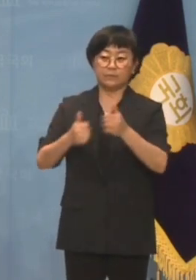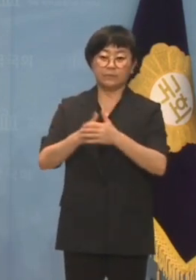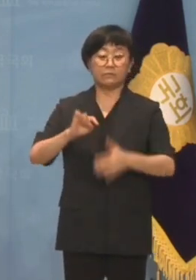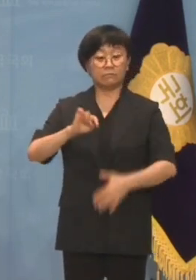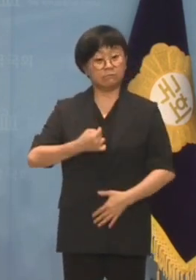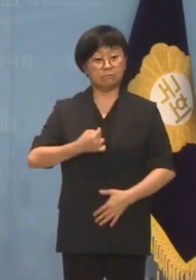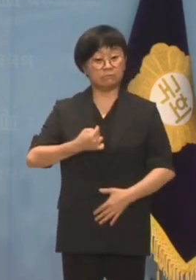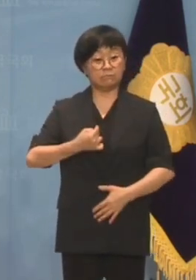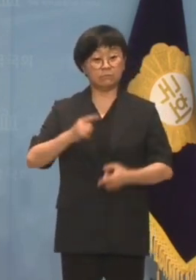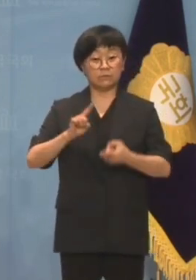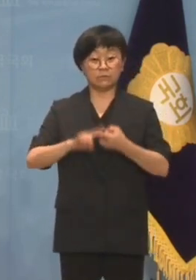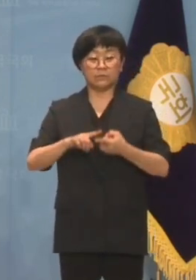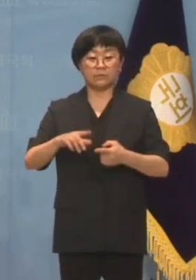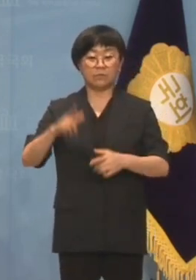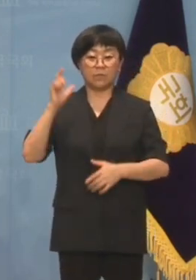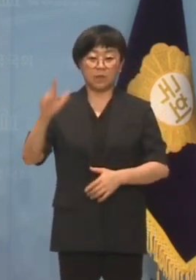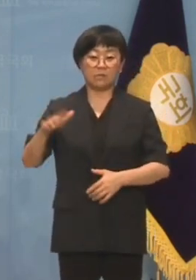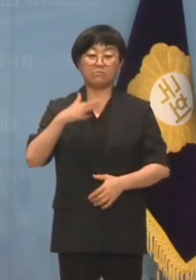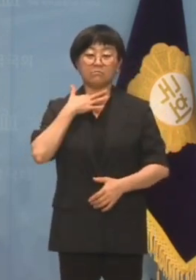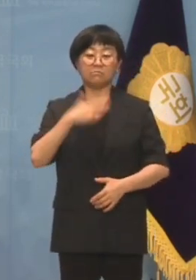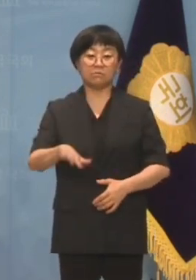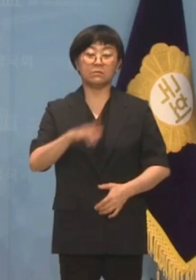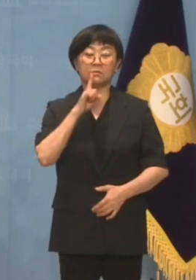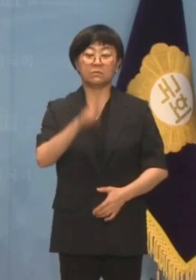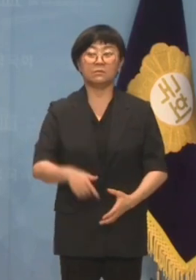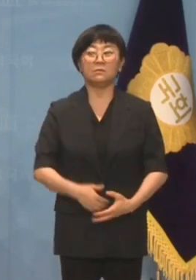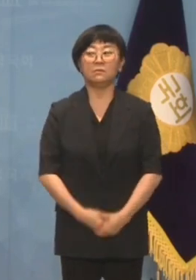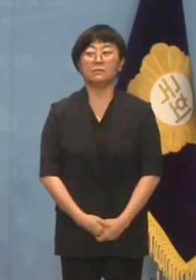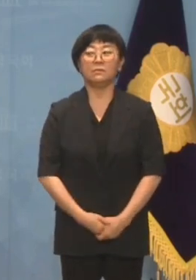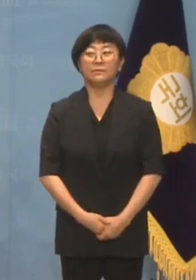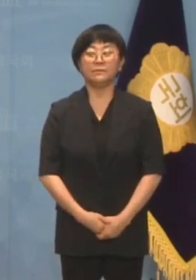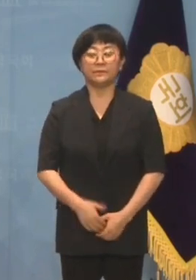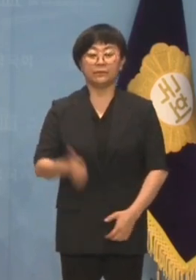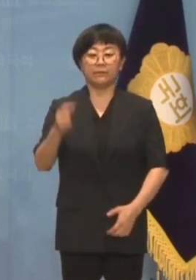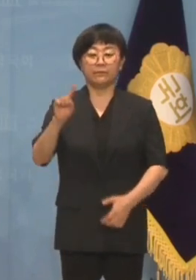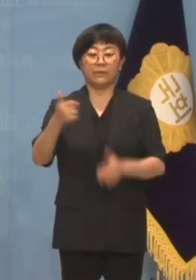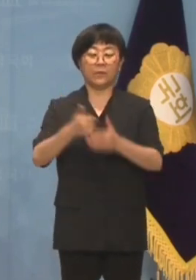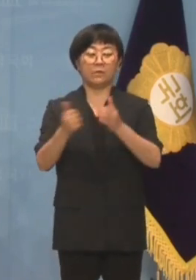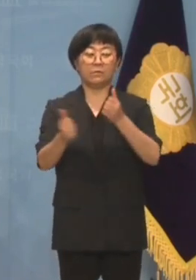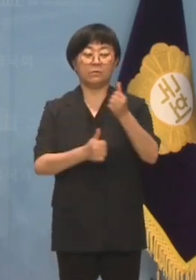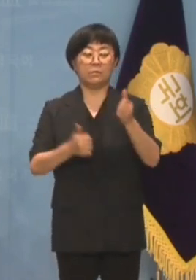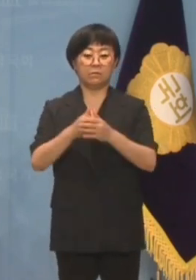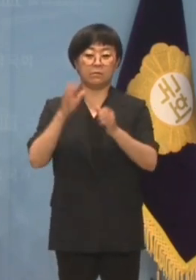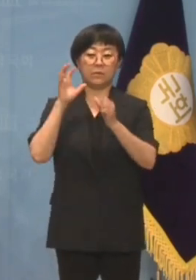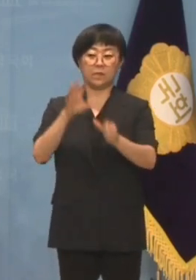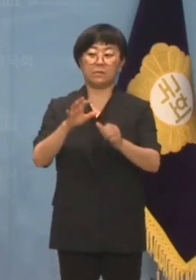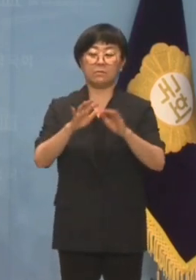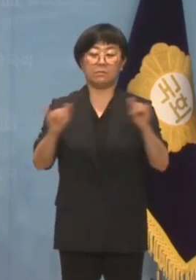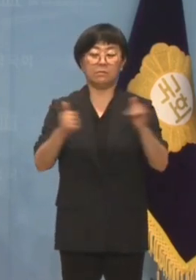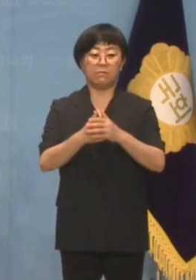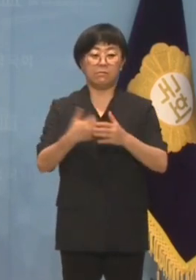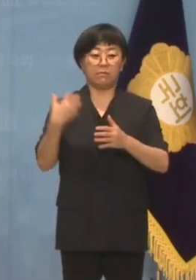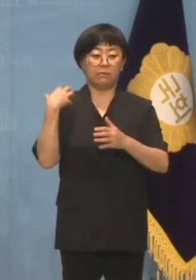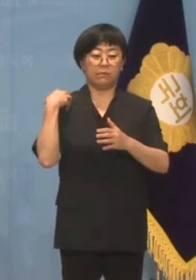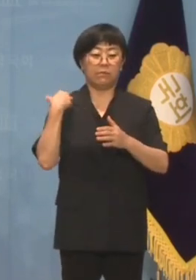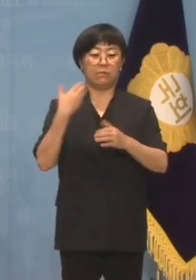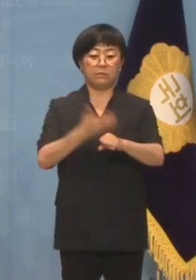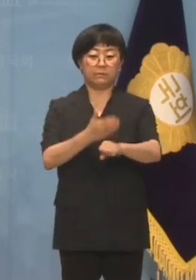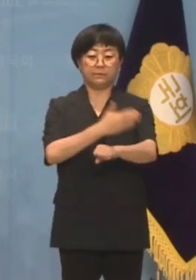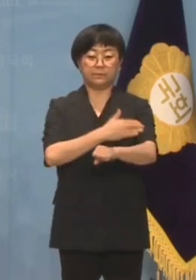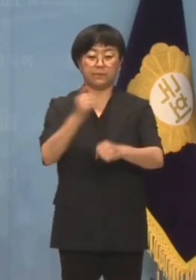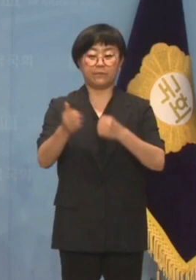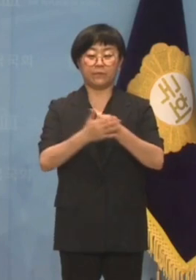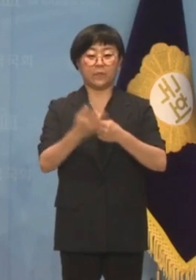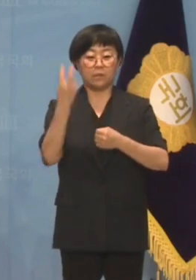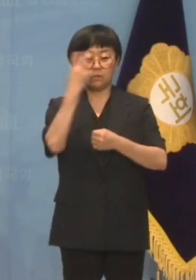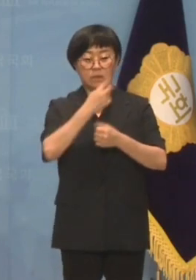자신의 혐의를 강하게 부인하고 있지만 한상혁 위원장의 불호령을 들은 담당 국과장과